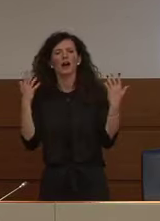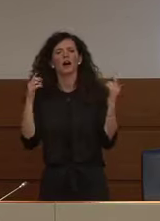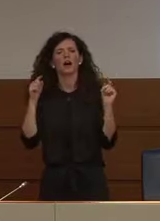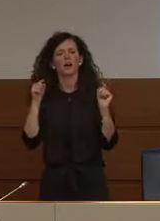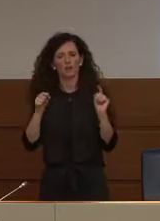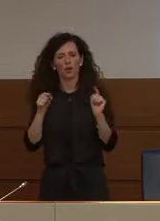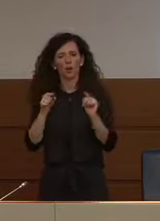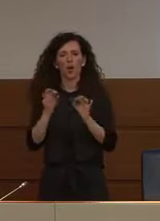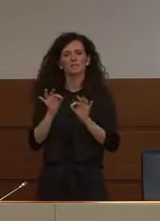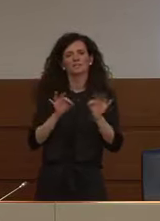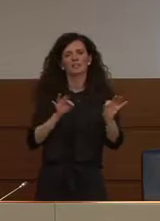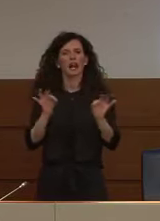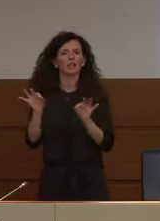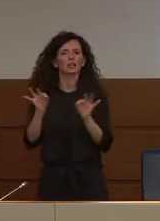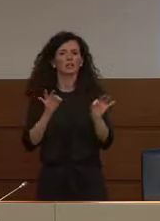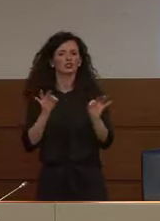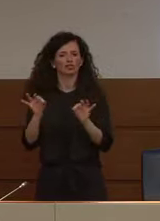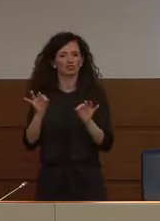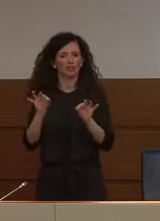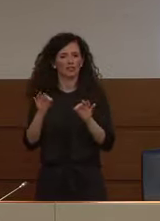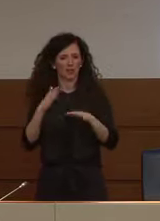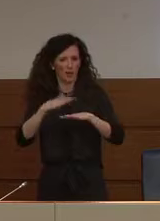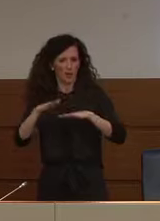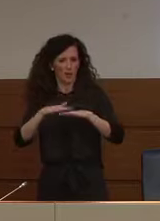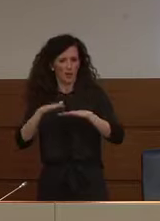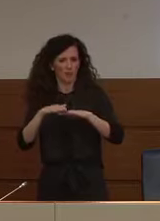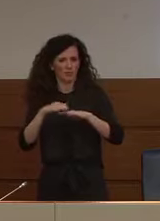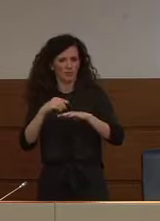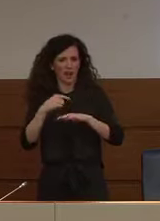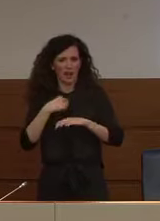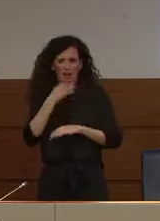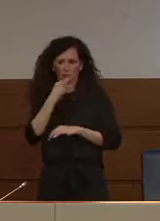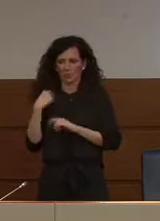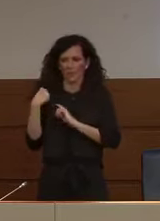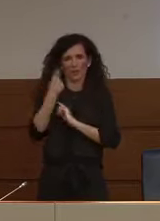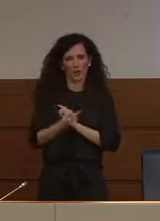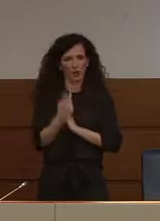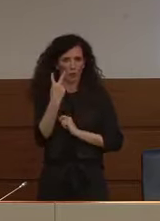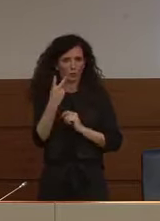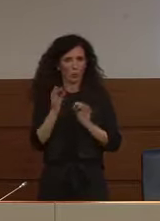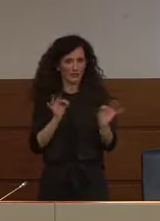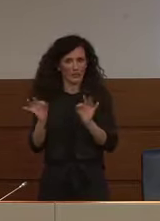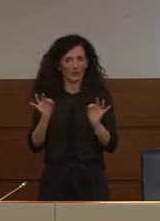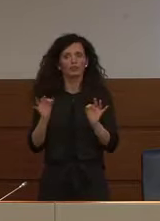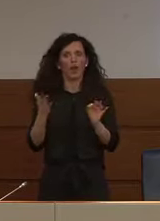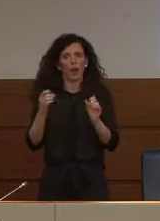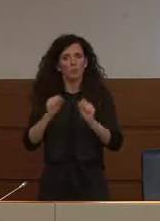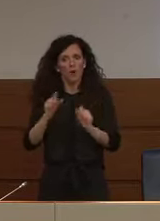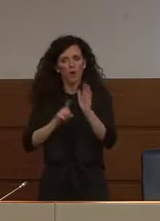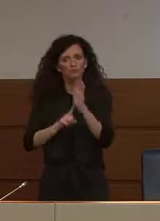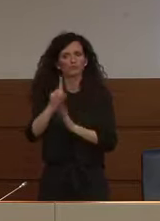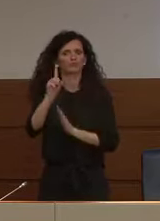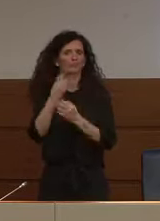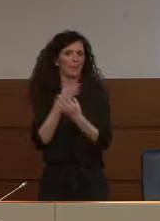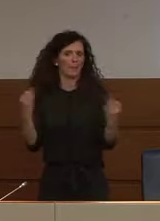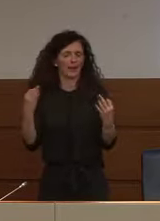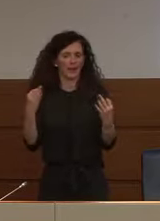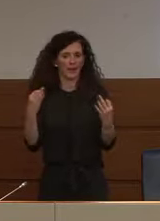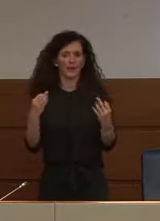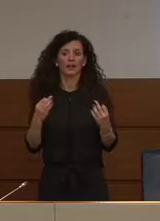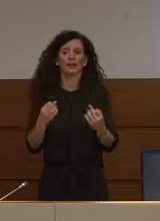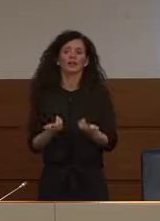delle due strategie di cui vi ho fatto menzione. Questo è il tempo del massimo